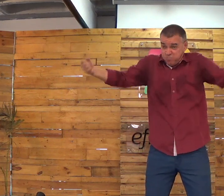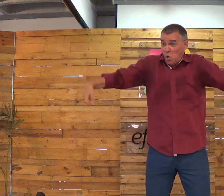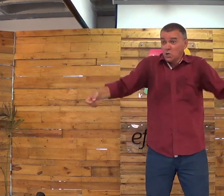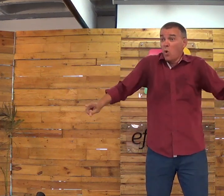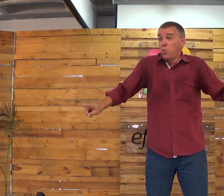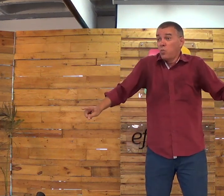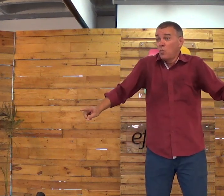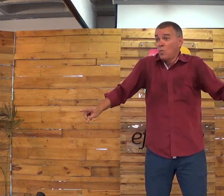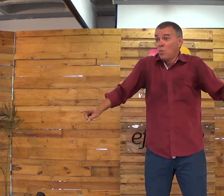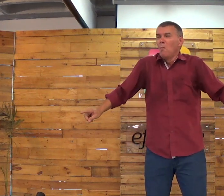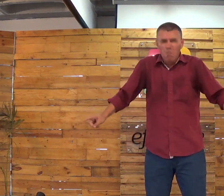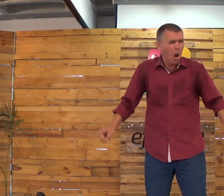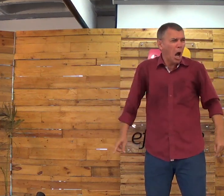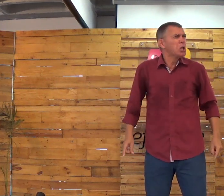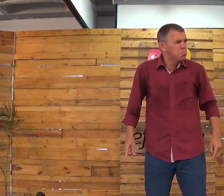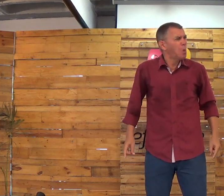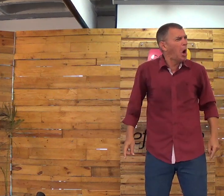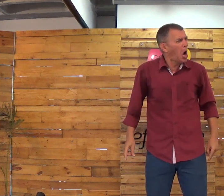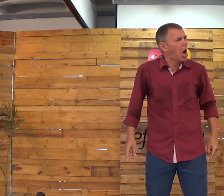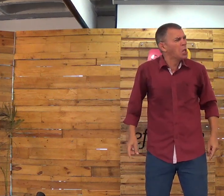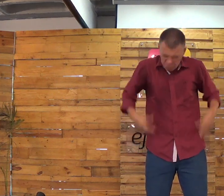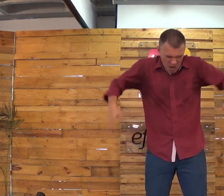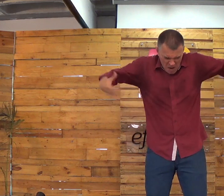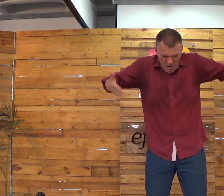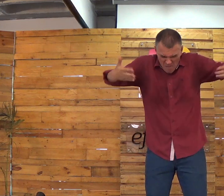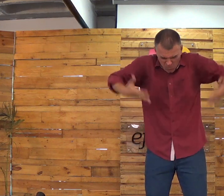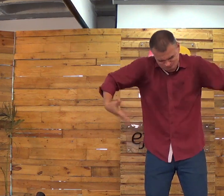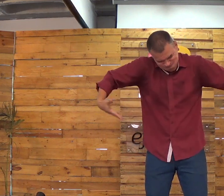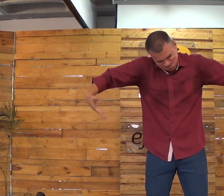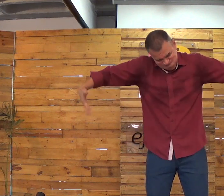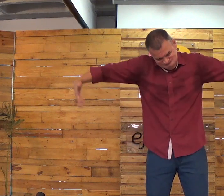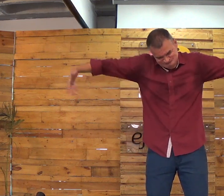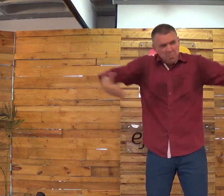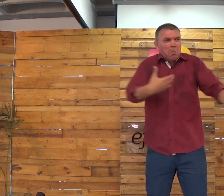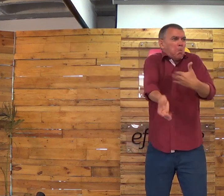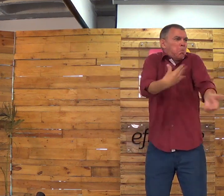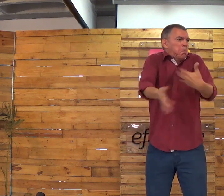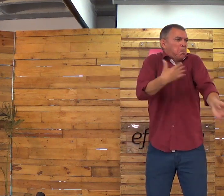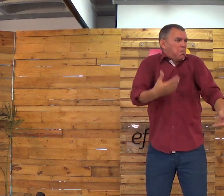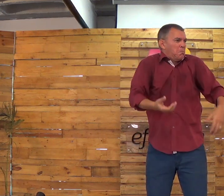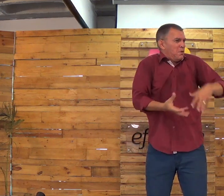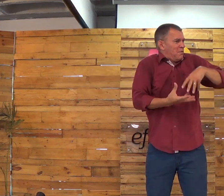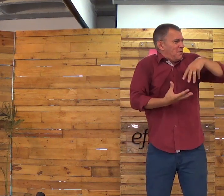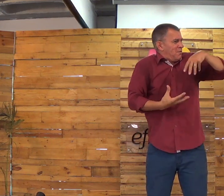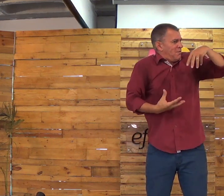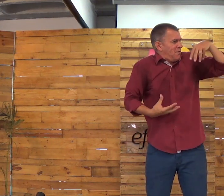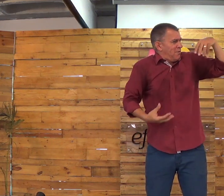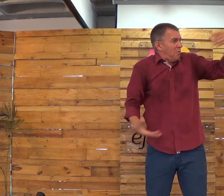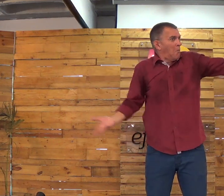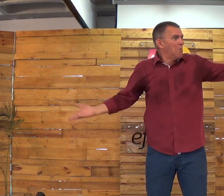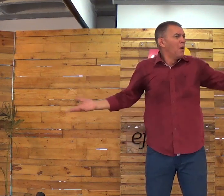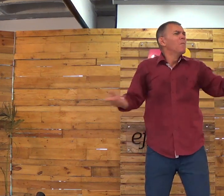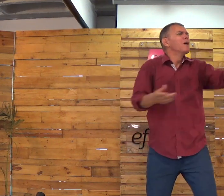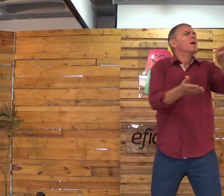né? Você acha que ela pode? Pode. Claro que pode. Claro. Quanto mais, melhor. Nesse caso, quanto mais, melhor.